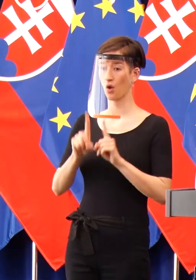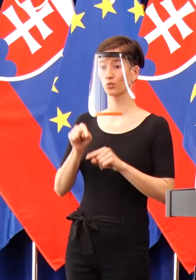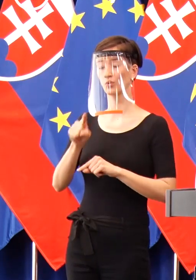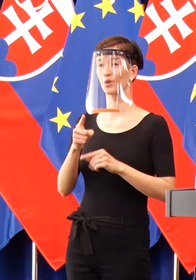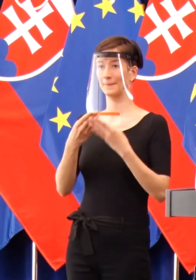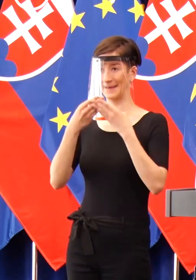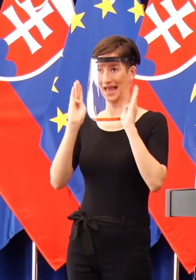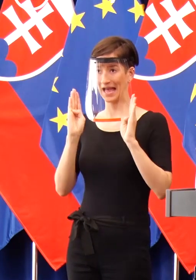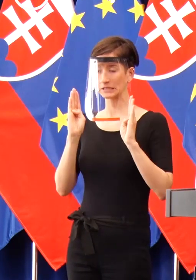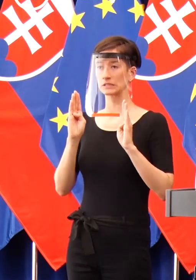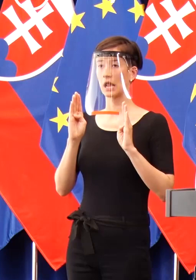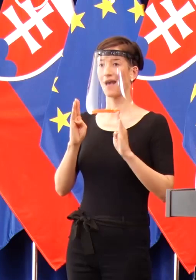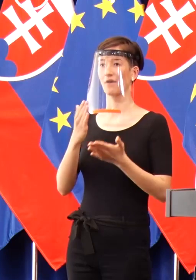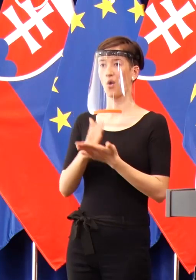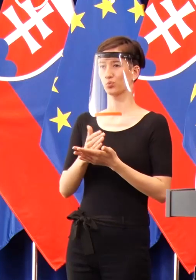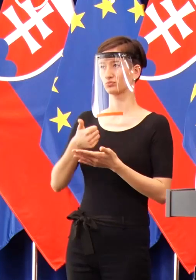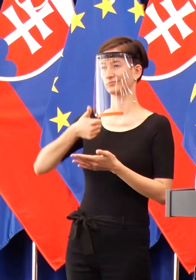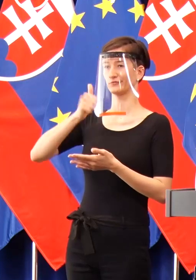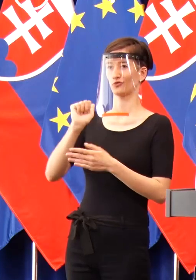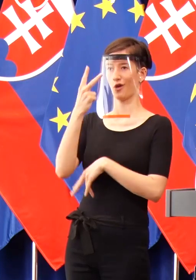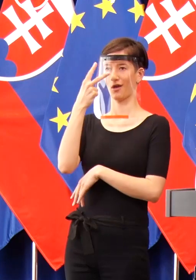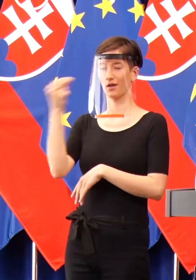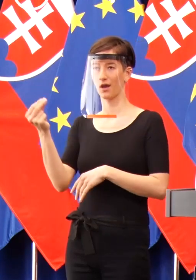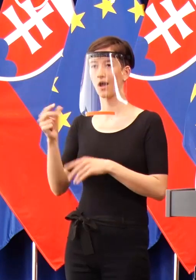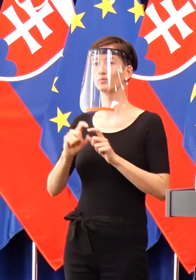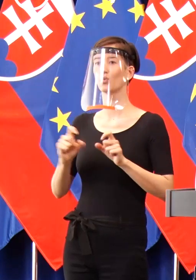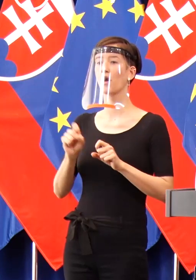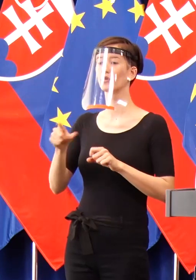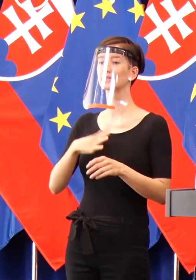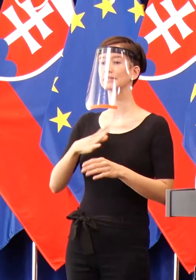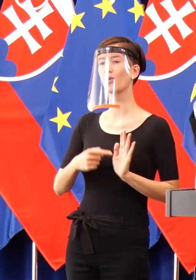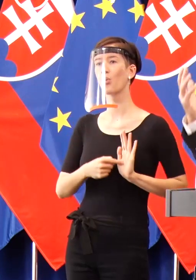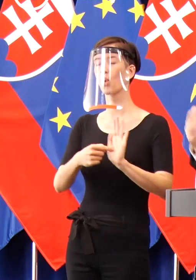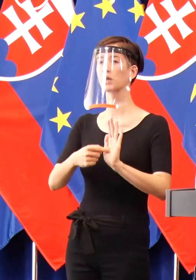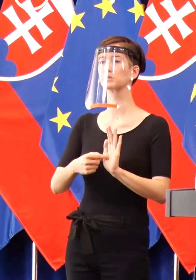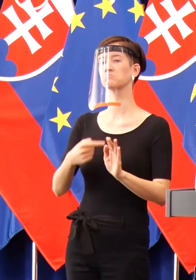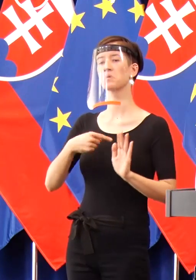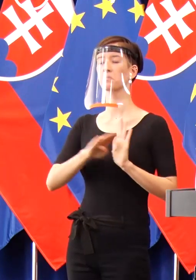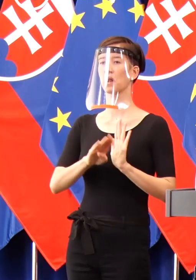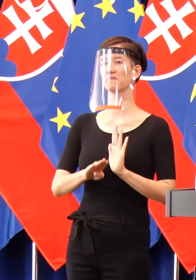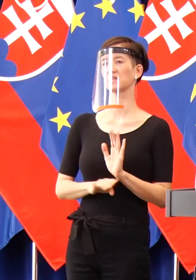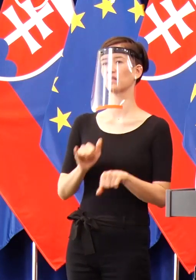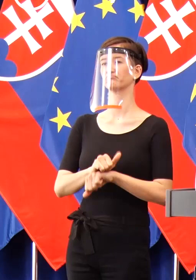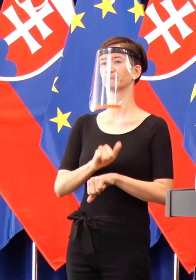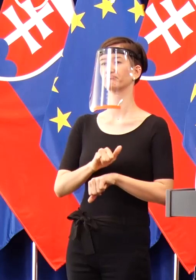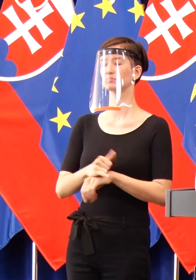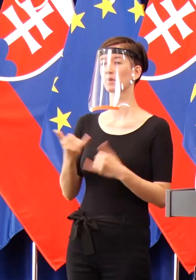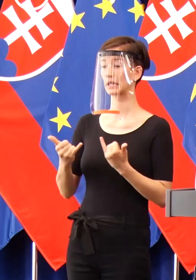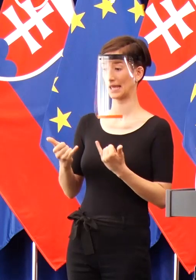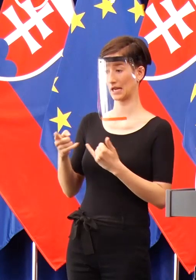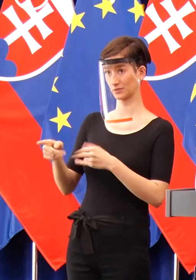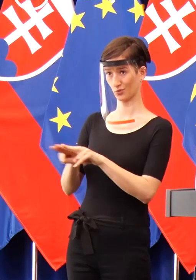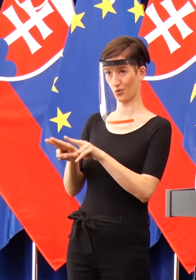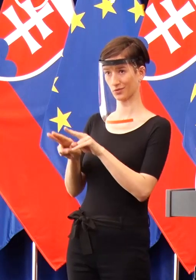lebo ste chceli ukázať, ako nebudete rešpektovať pravidla a dnes navštevujete vaše rodiny a najbližšie dní budete